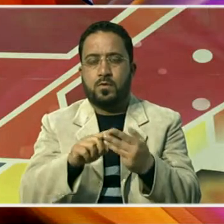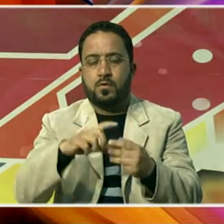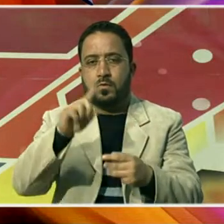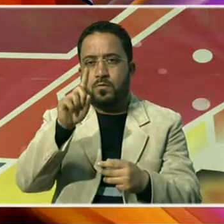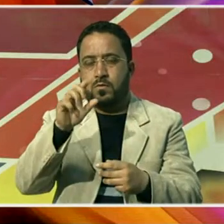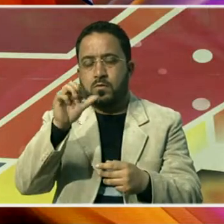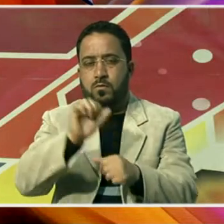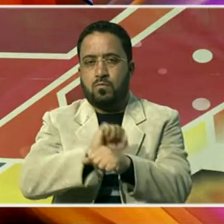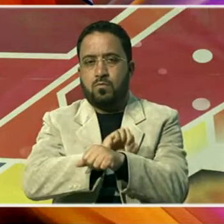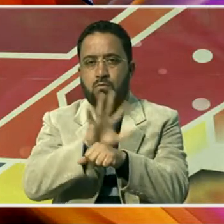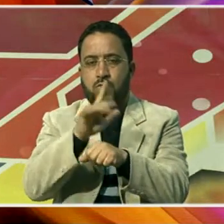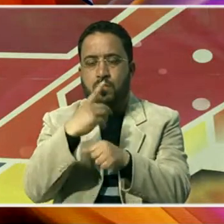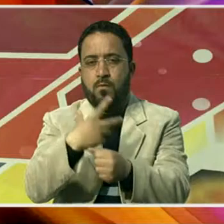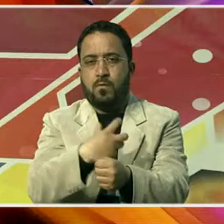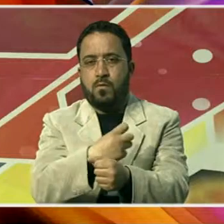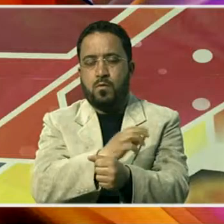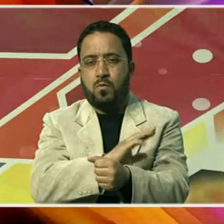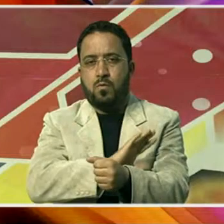لگائے گئے ہیں